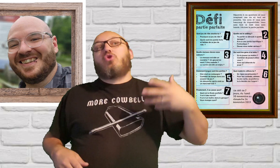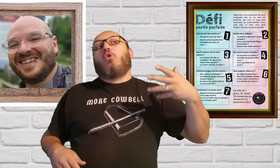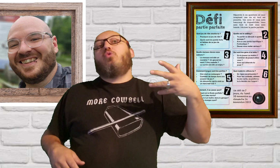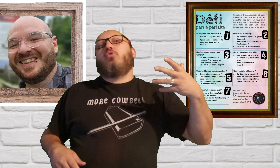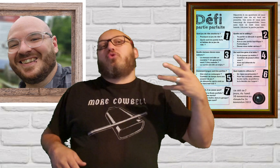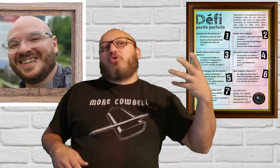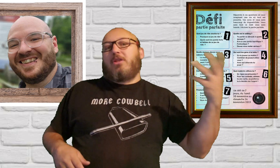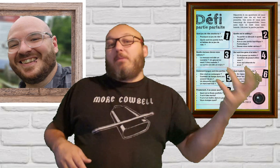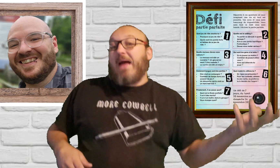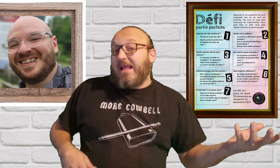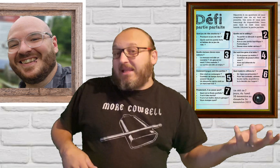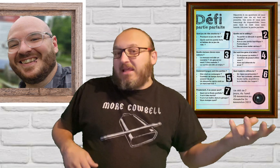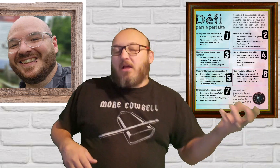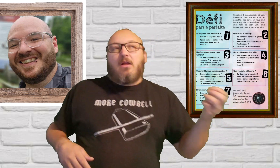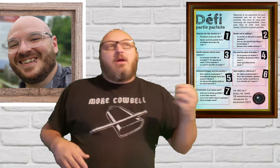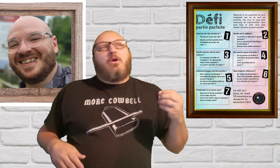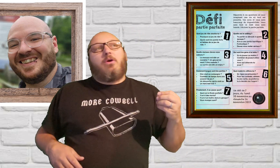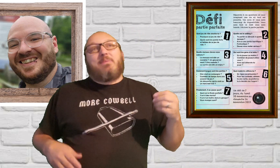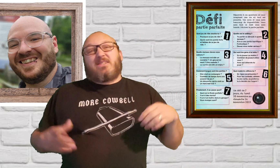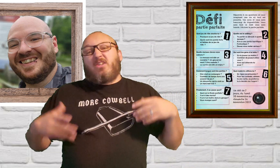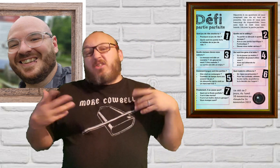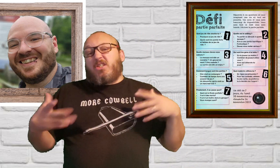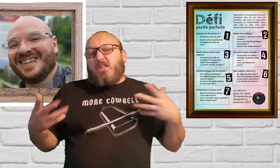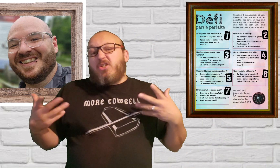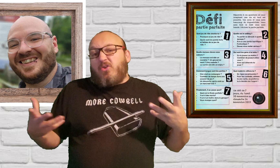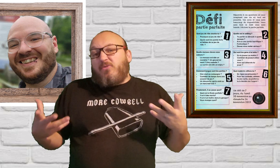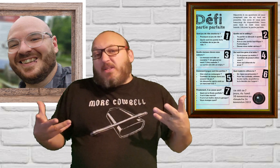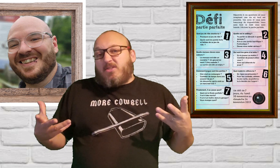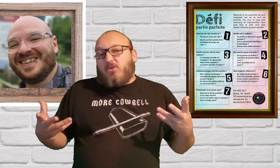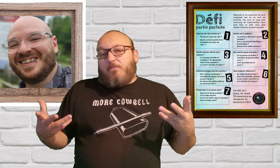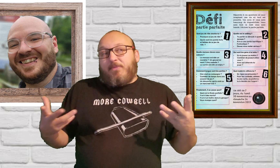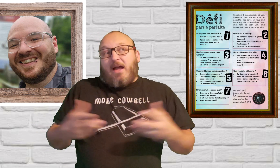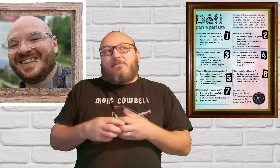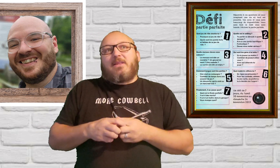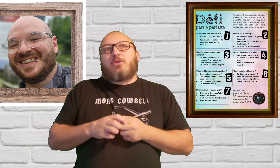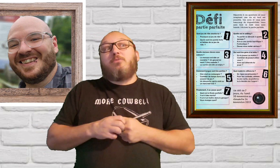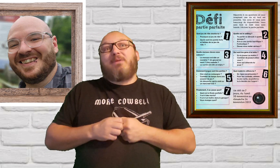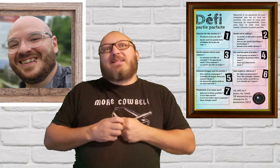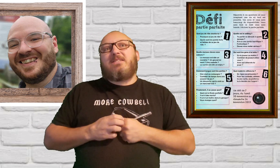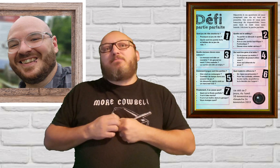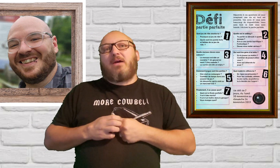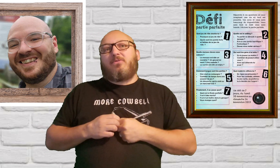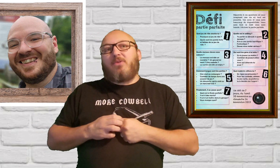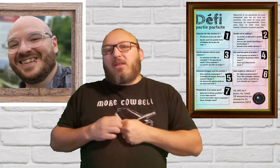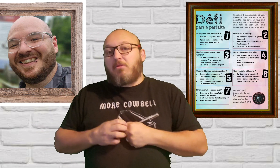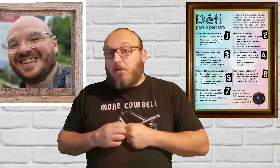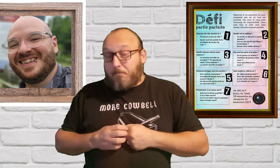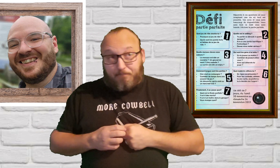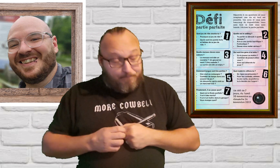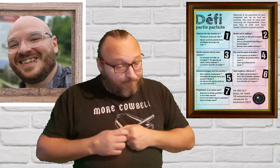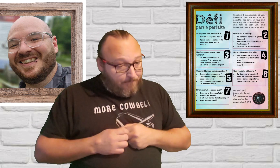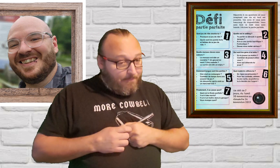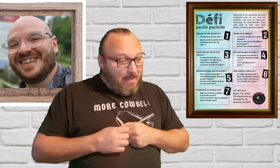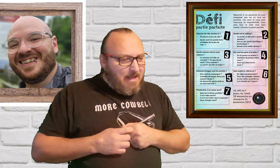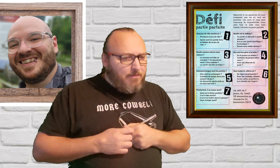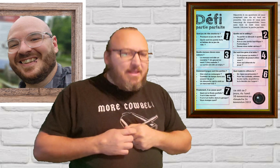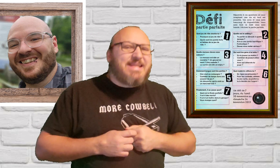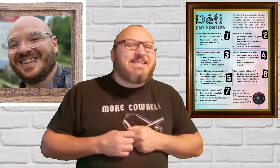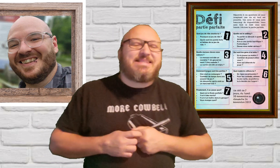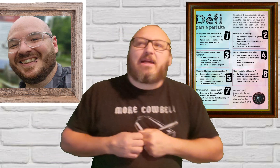chose que des balis parce que j'ai déjà fait ça en fait dans une partie parfaite la menace ça serait